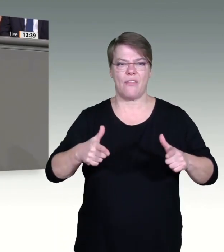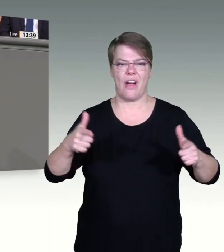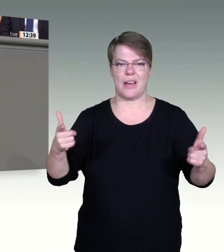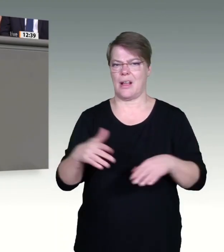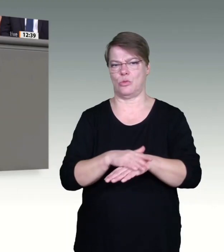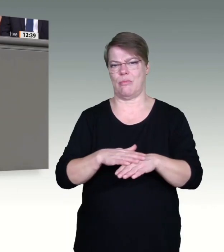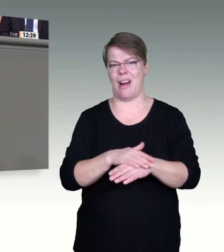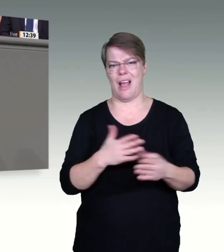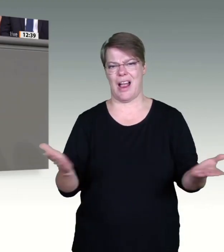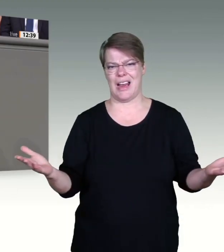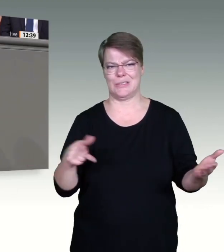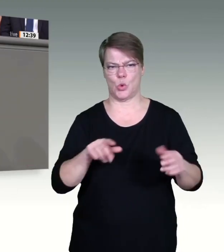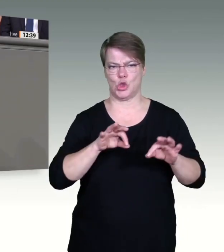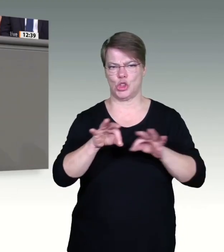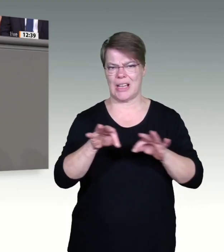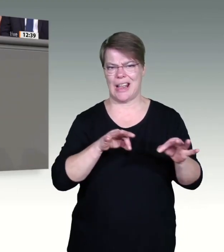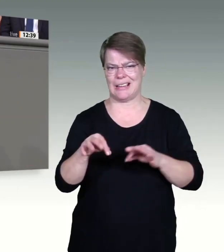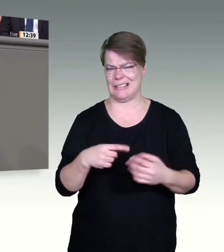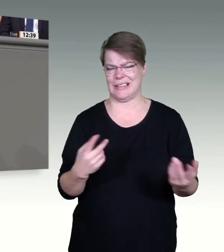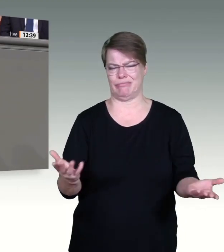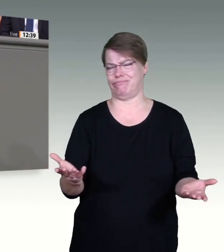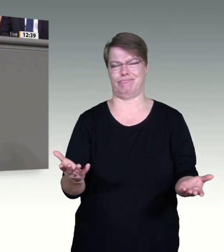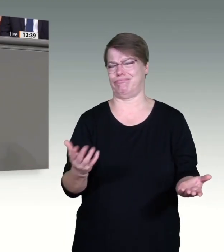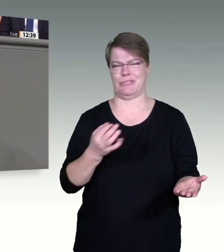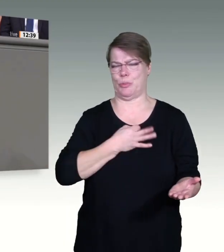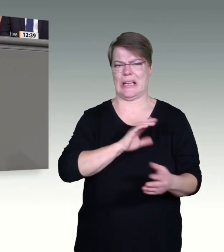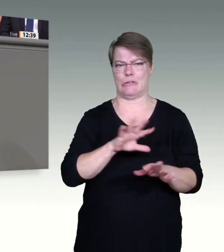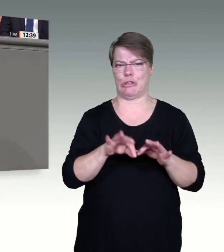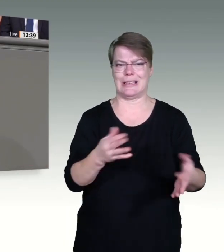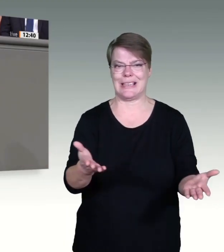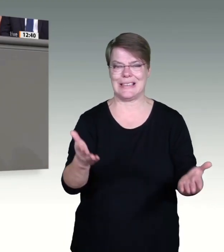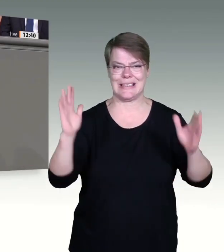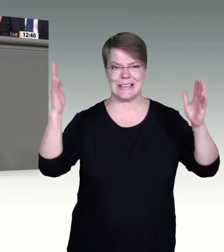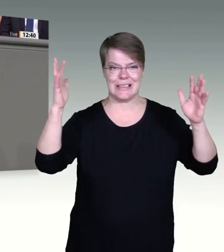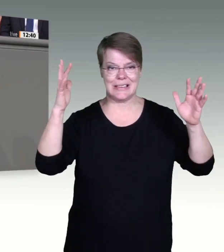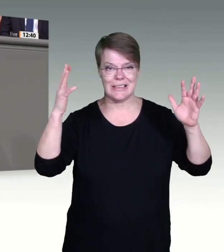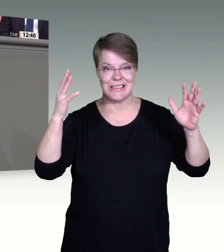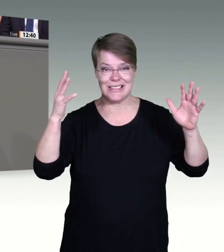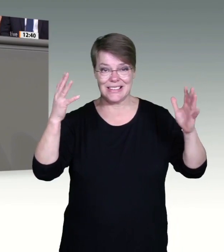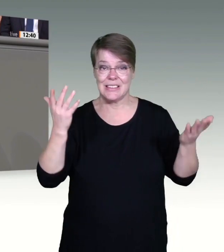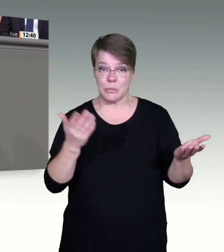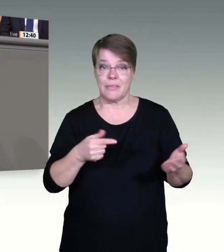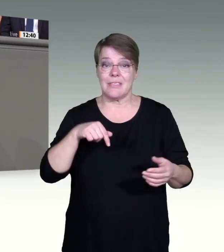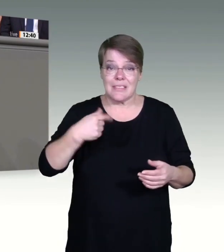Aber es ist doch keine Notsituation, wenn Sie die Situation verpennen und die Aspekte nicht ausreichend berücksichtigen.